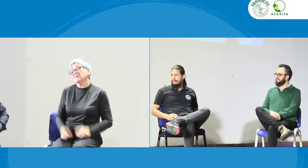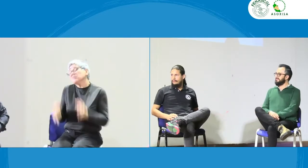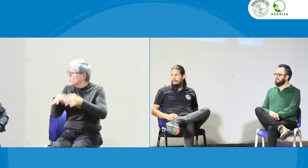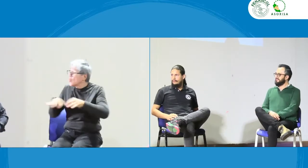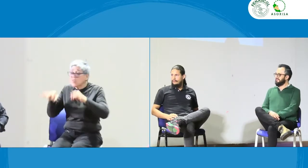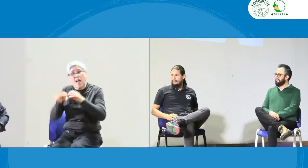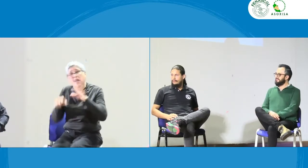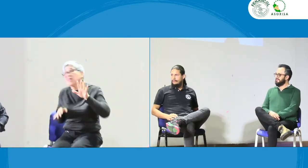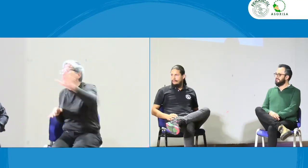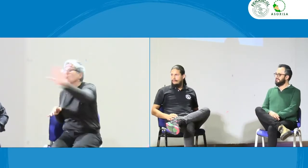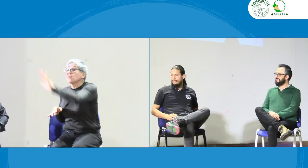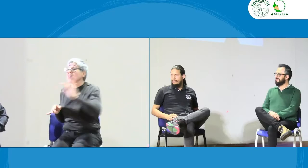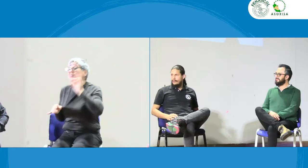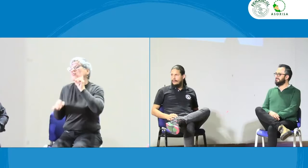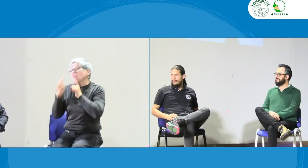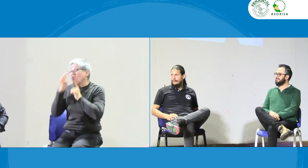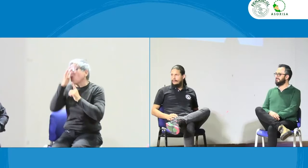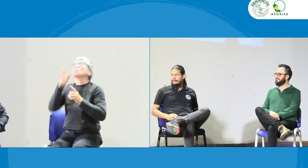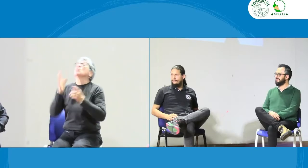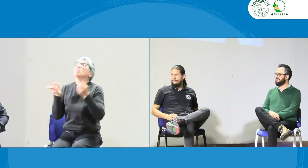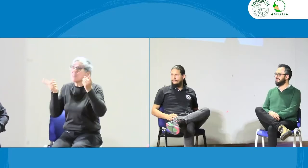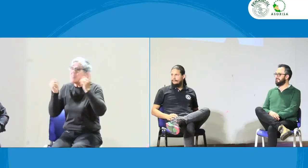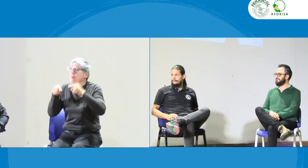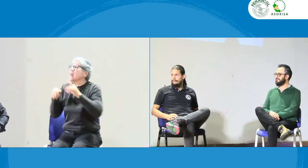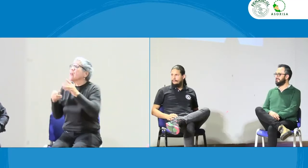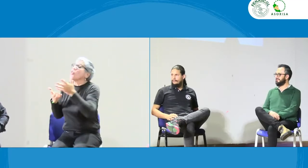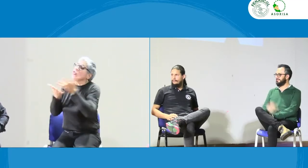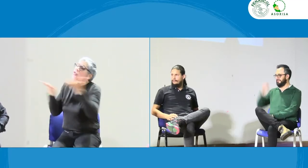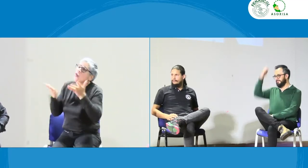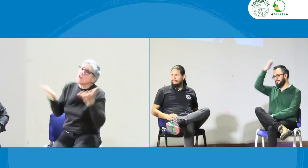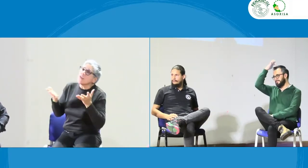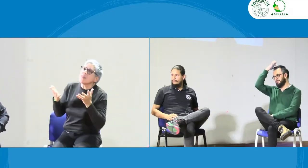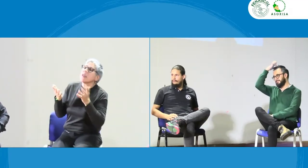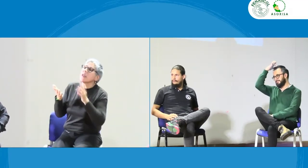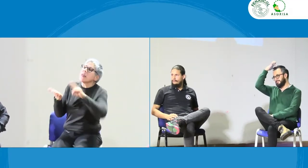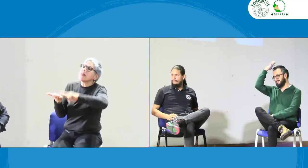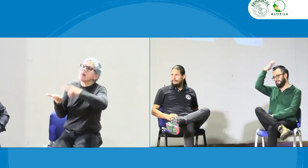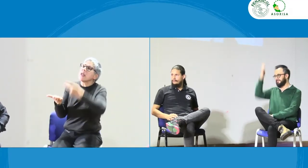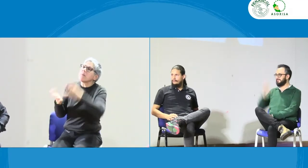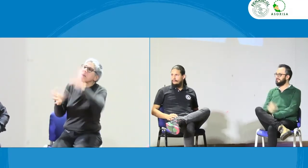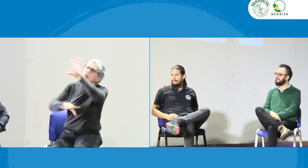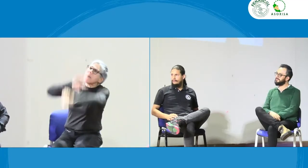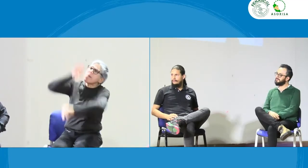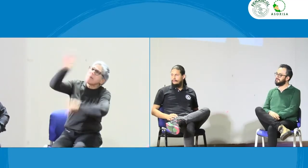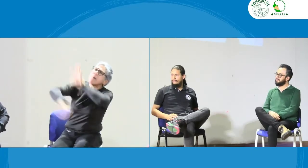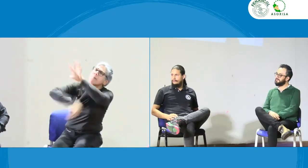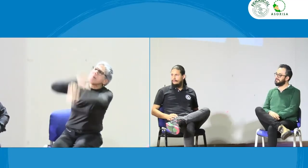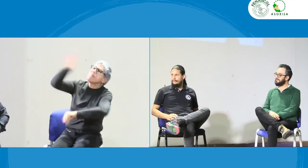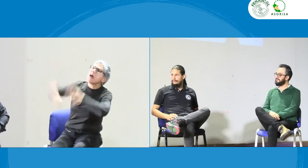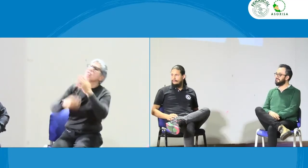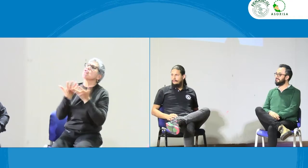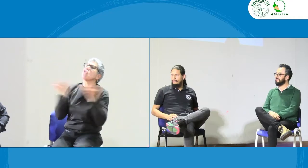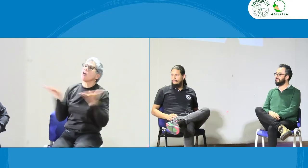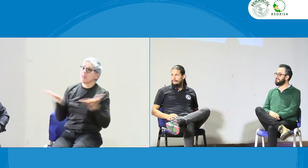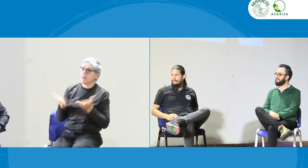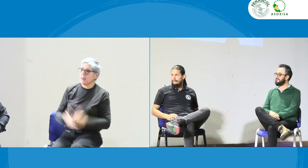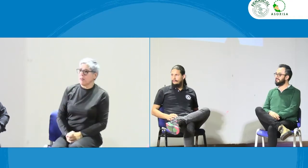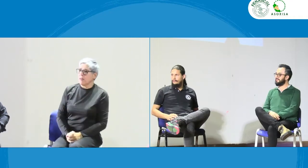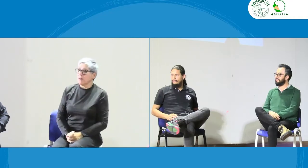múltiples cosas, creo que en un 40%, en un 90%. Y también, ¿dónde